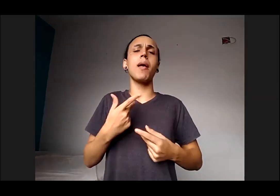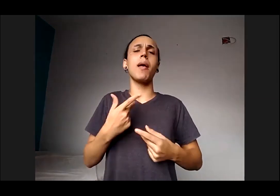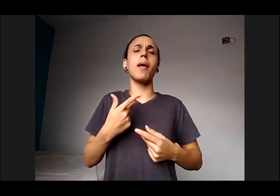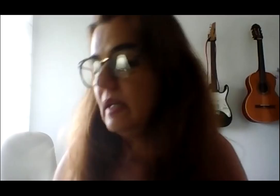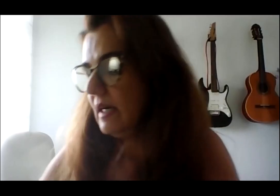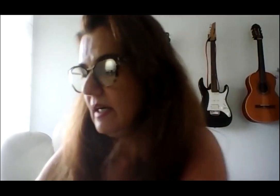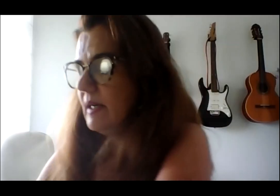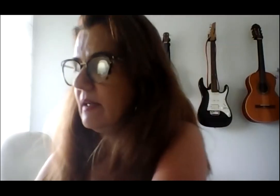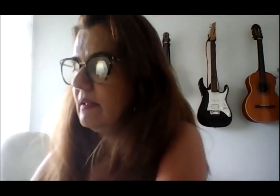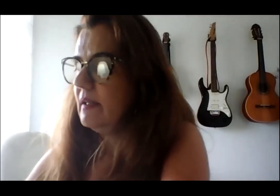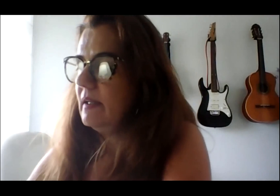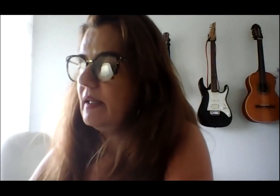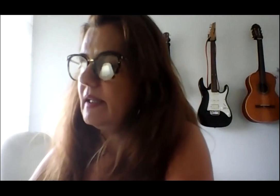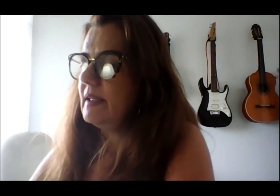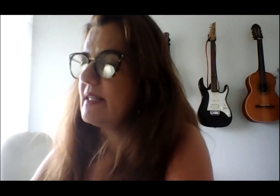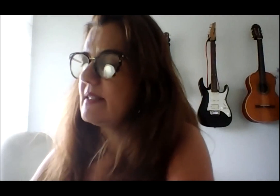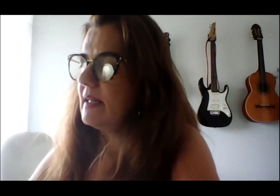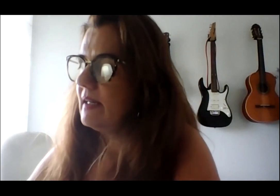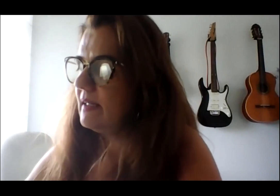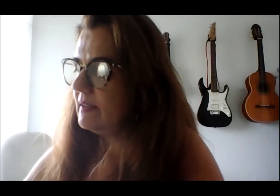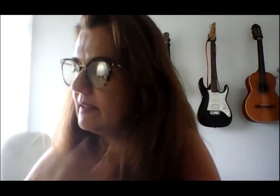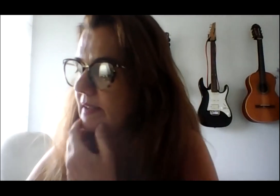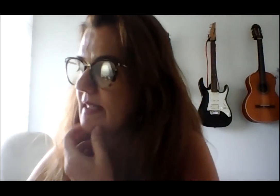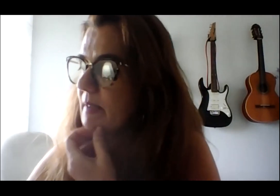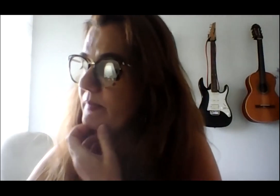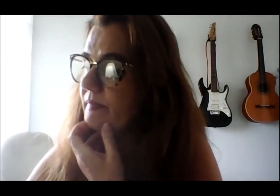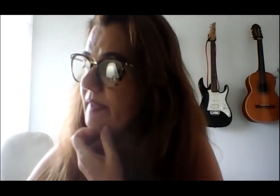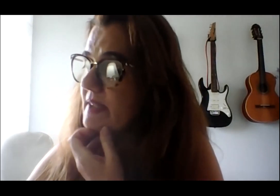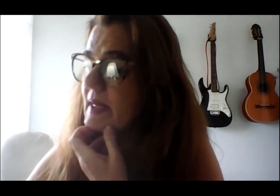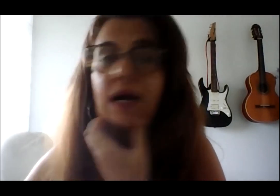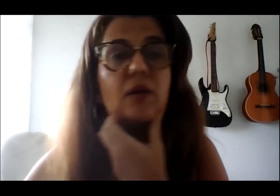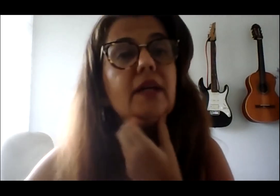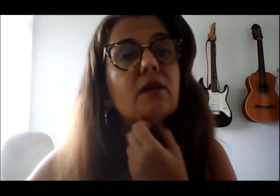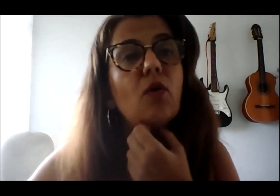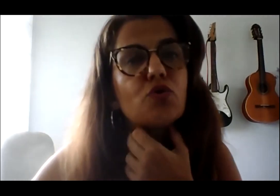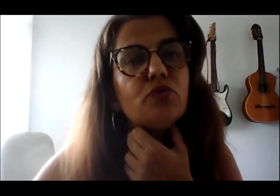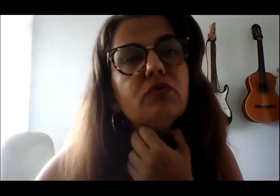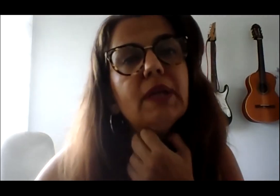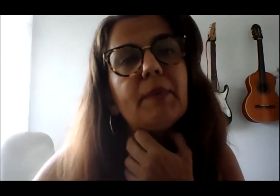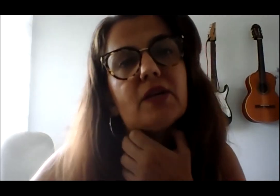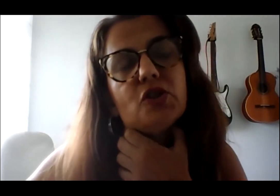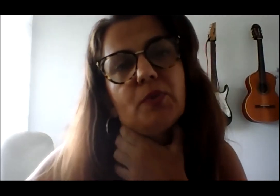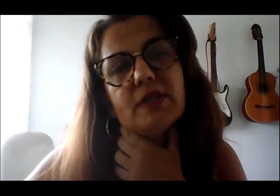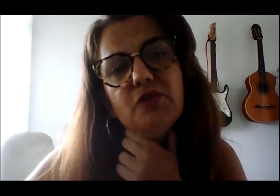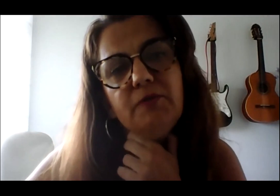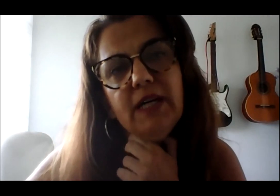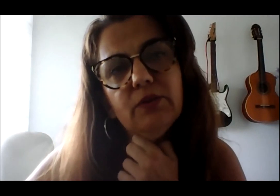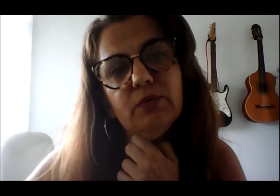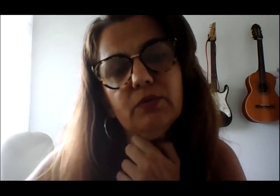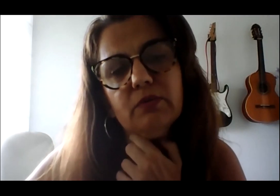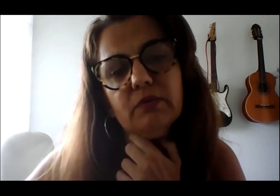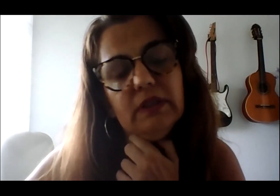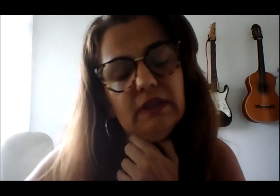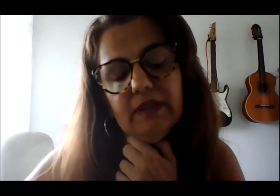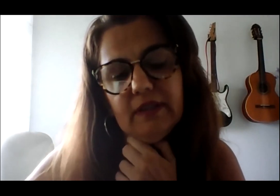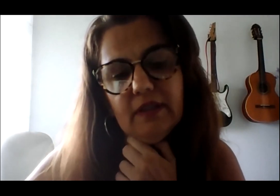desse trabalho aí conjunto, para que a gente possa, de fato,